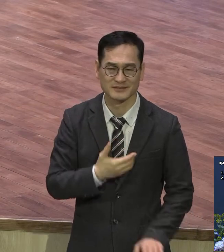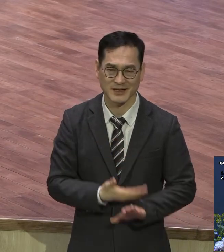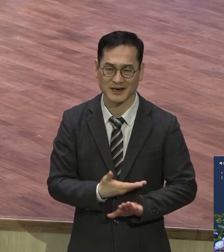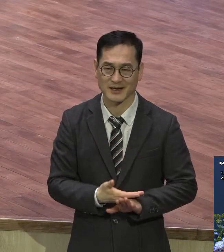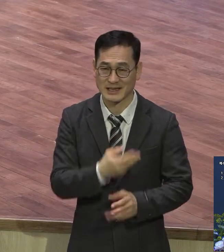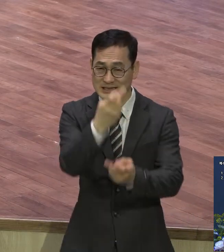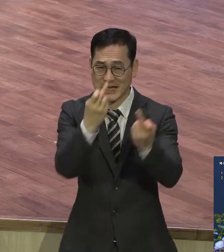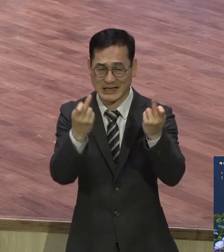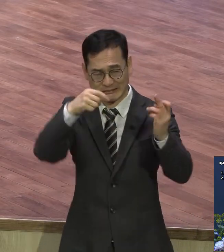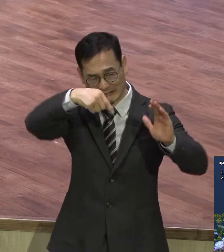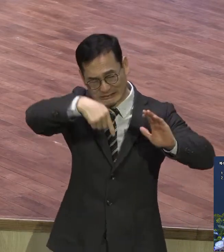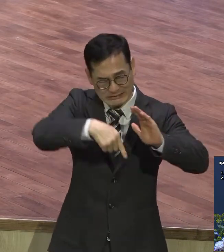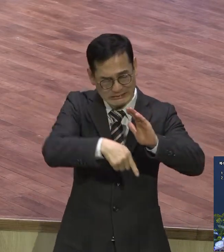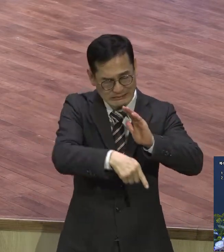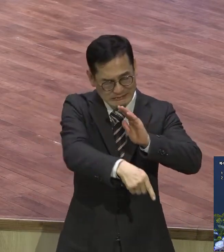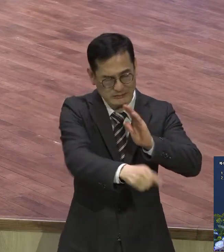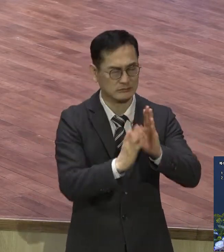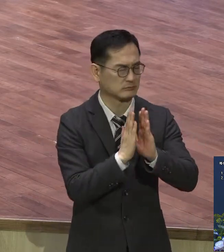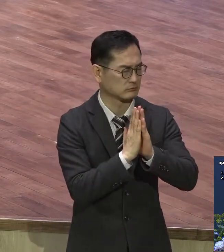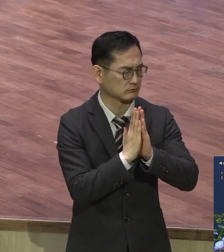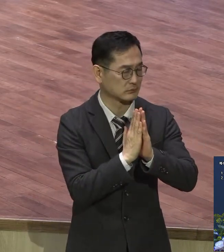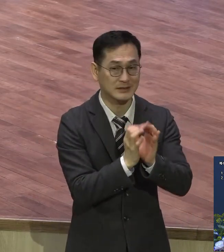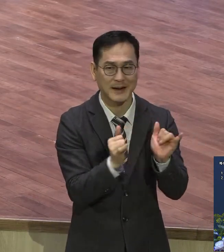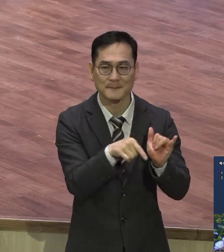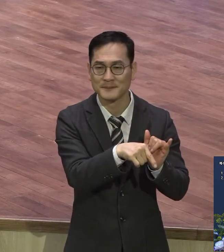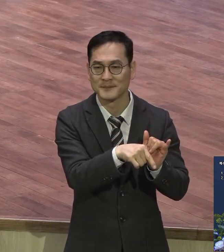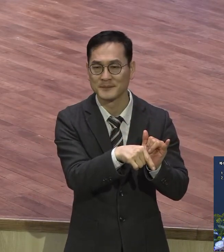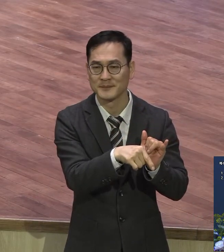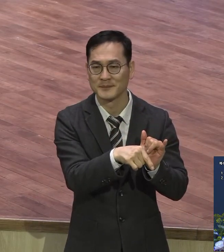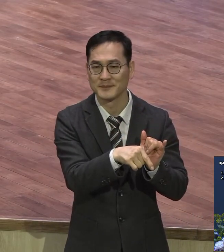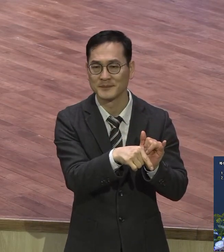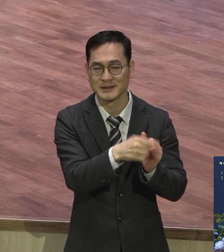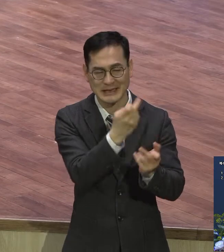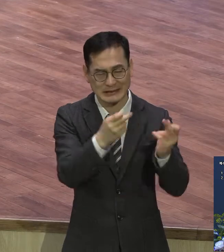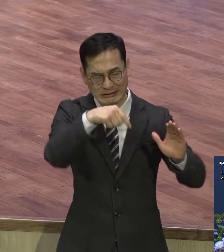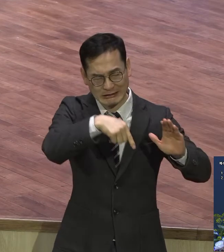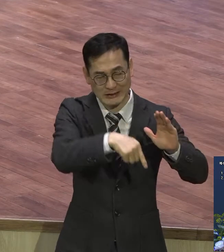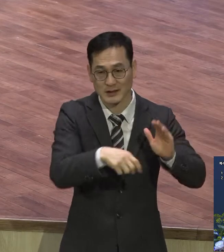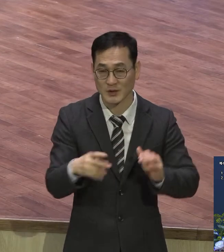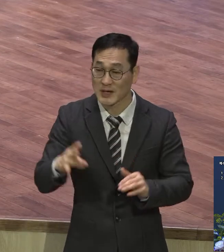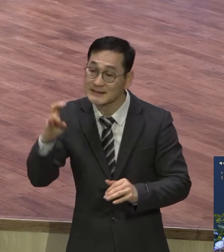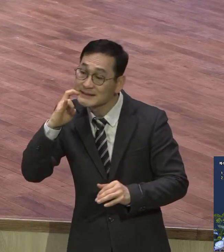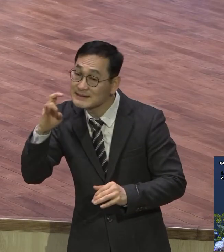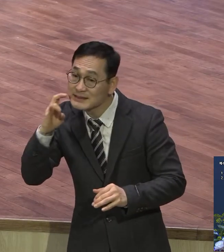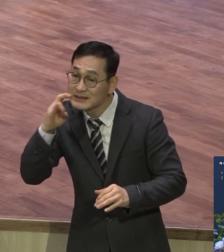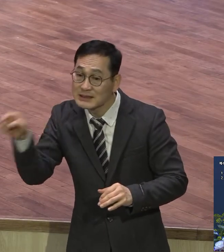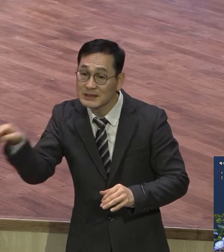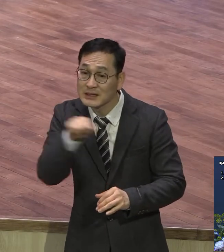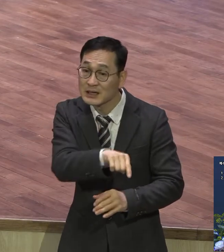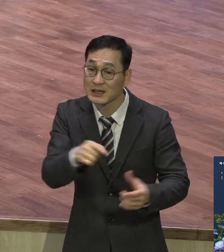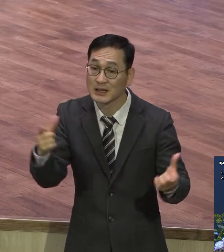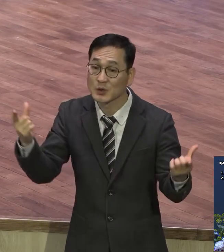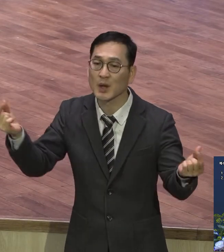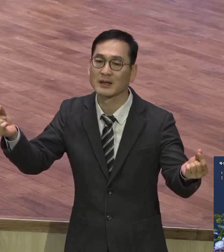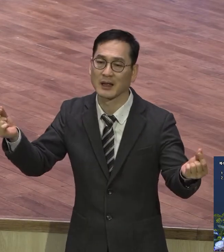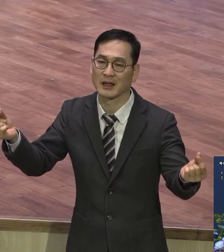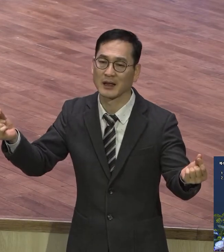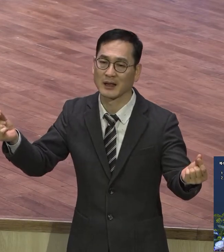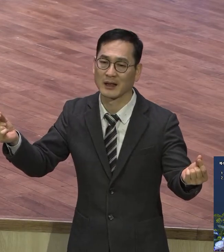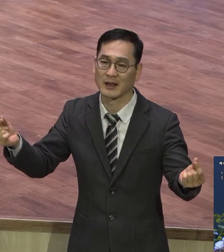도인이나 저 창지촌의 창녀나 똑같다 하나님의 의라는 것은 하나님